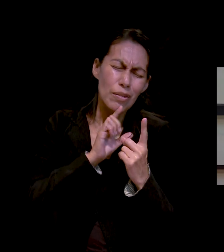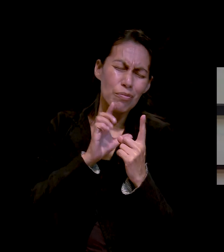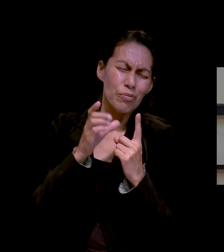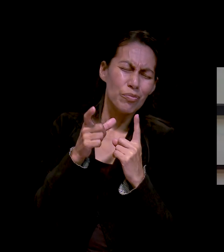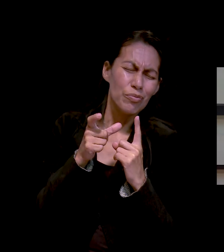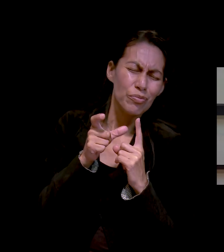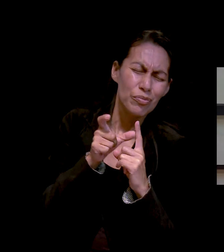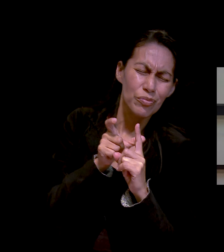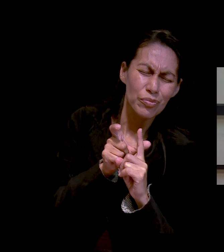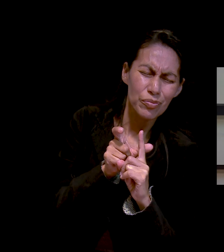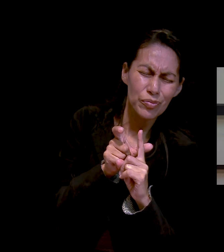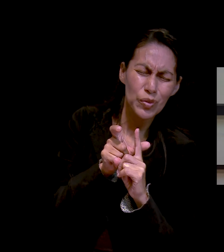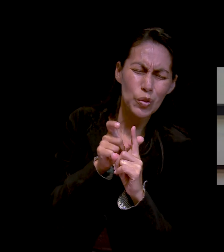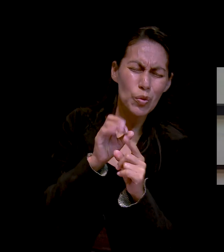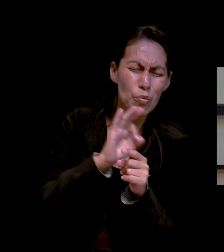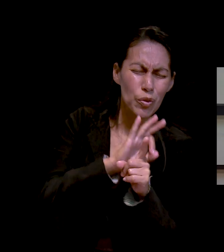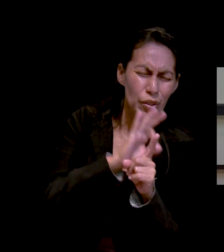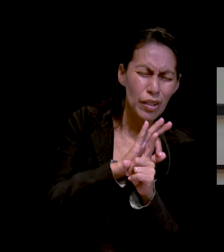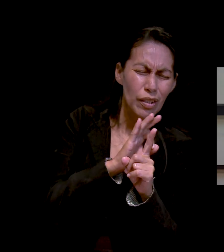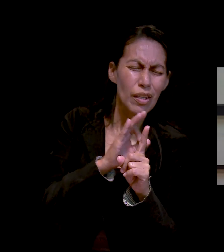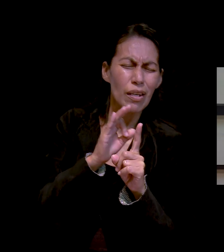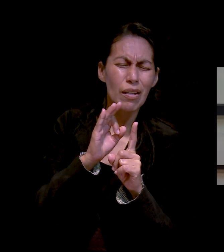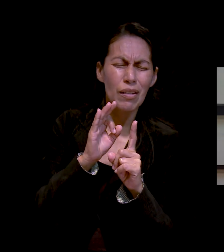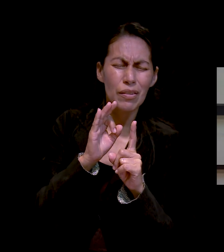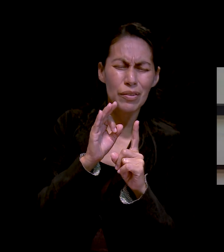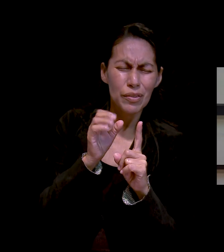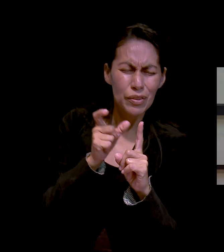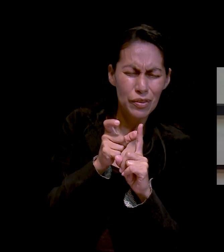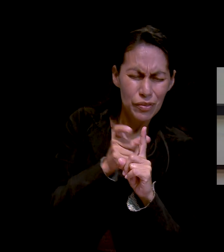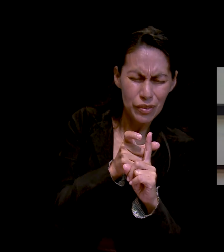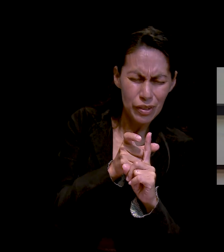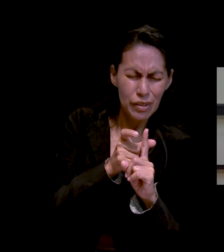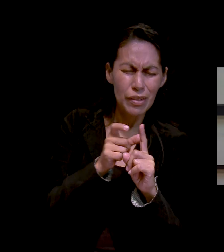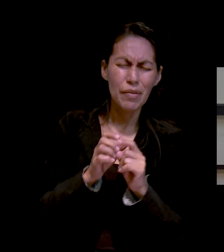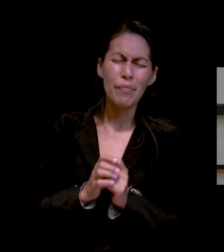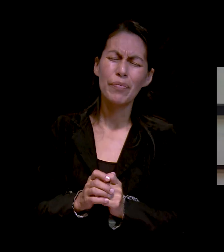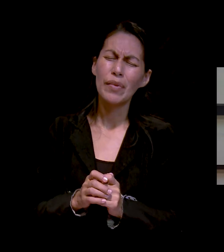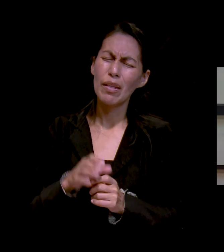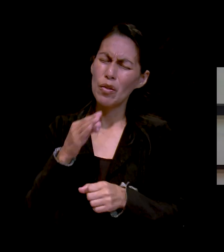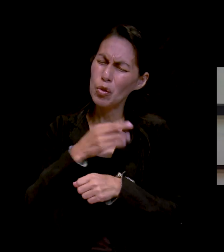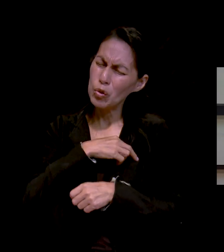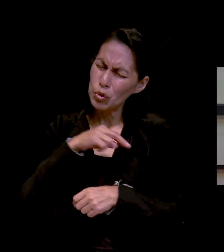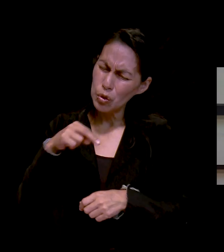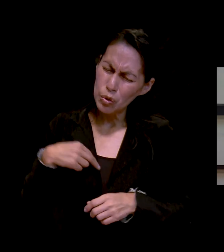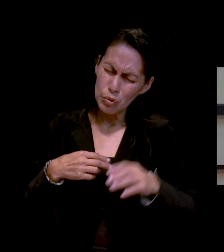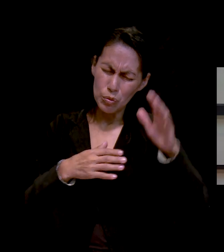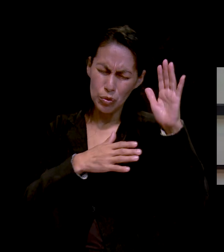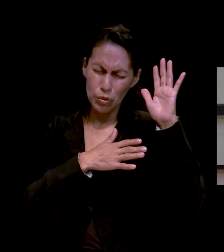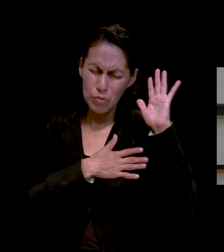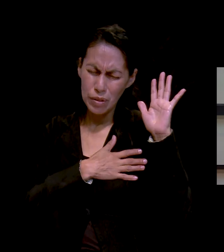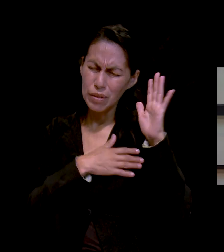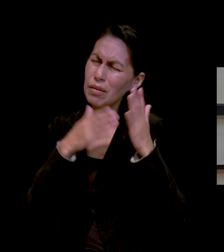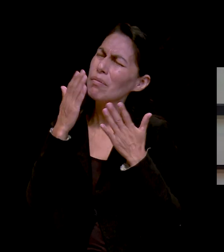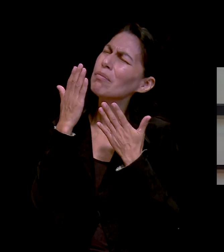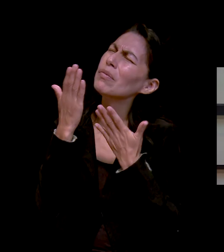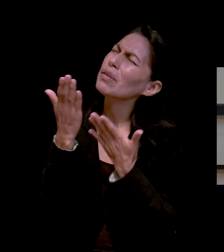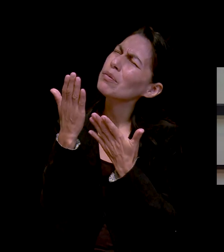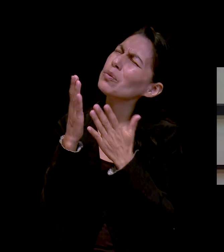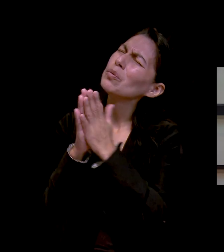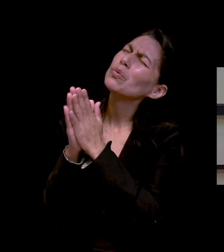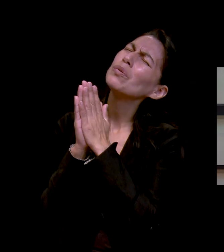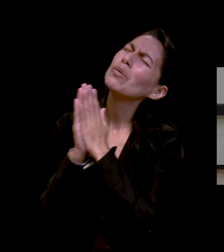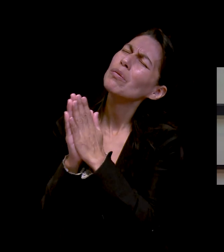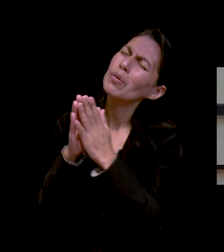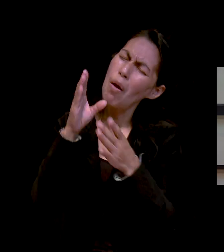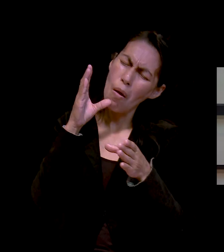y que están ahí para que nosotros las reclamemos cada instante de nuestro vivir. Así que bendice a cada una de